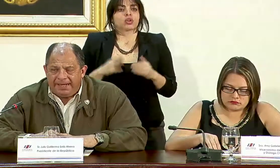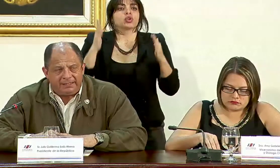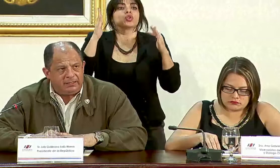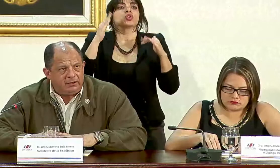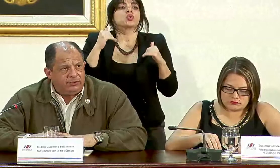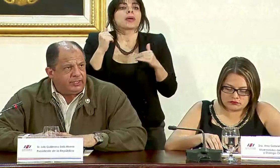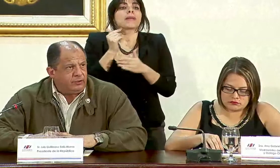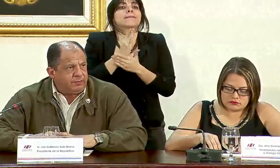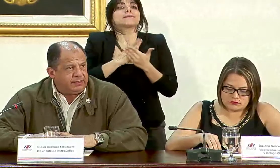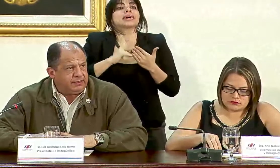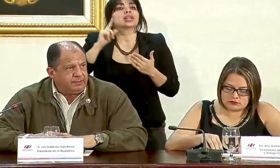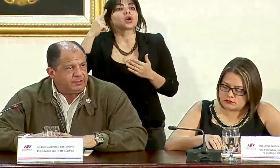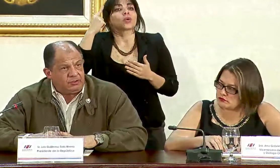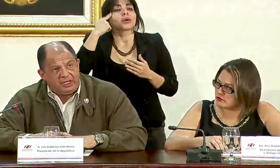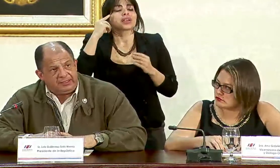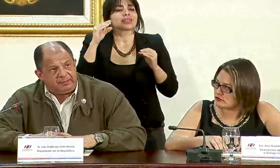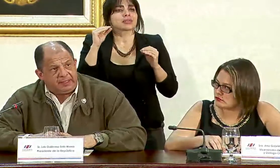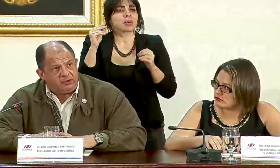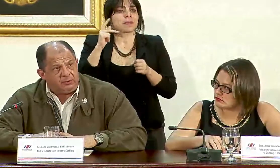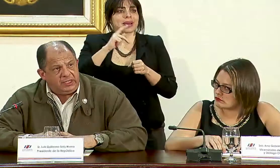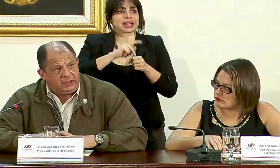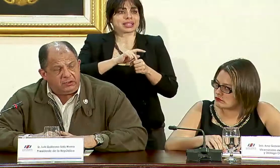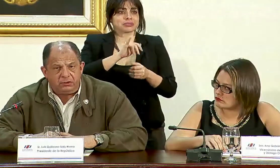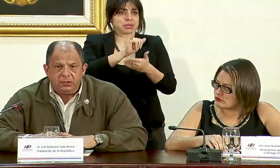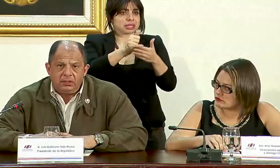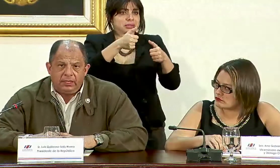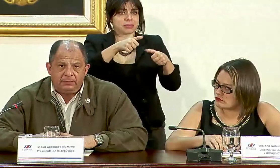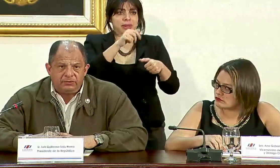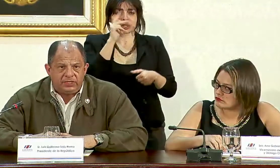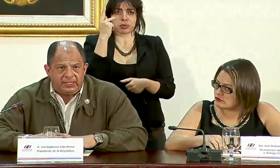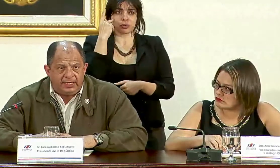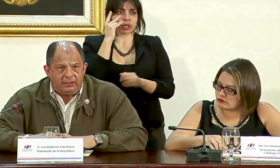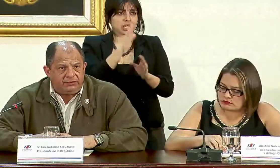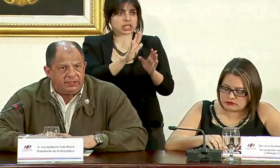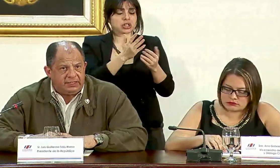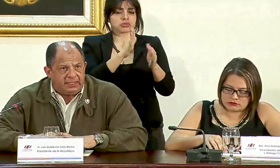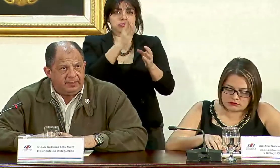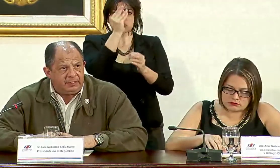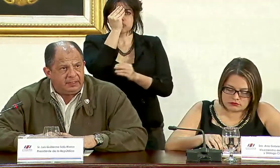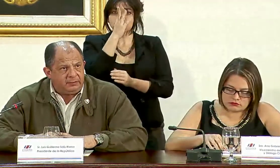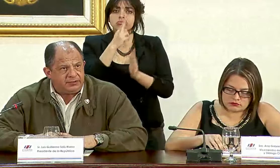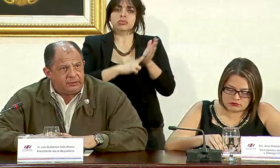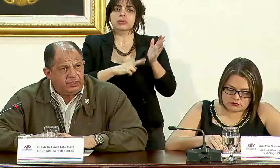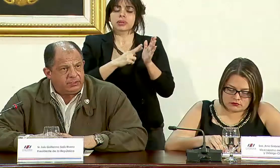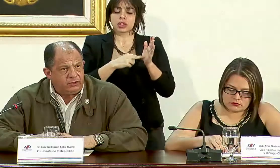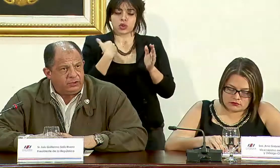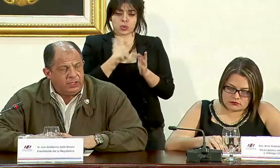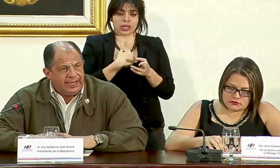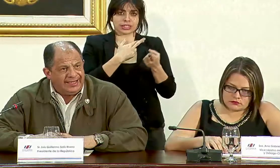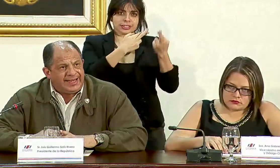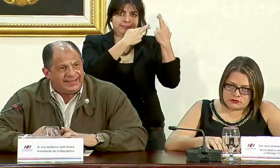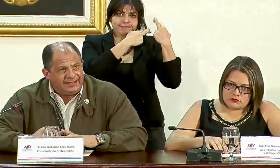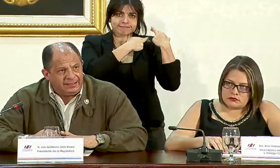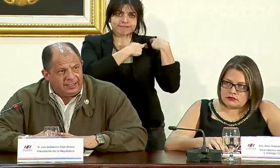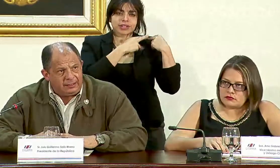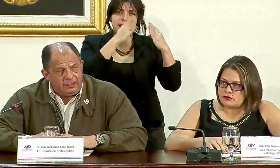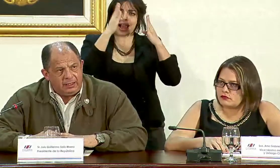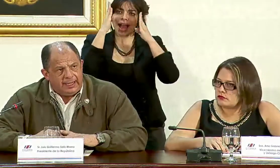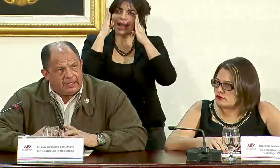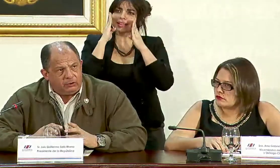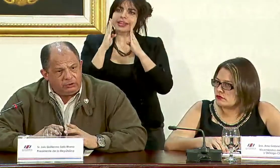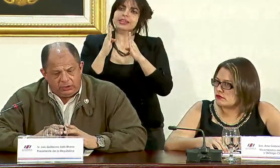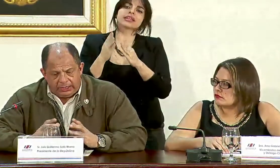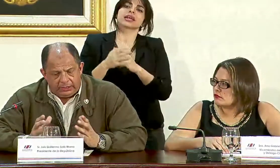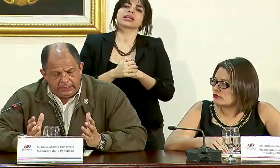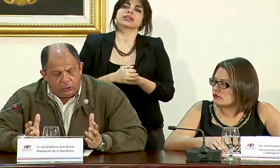hay de parte del gobierno participación en ese pacto político hemos señalado reiteradamente que nuestra obligación es atender